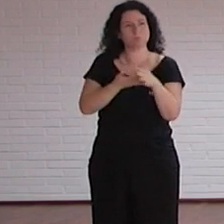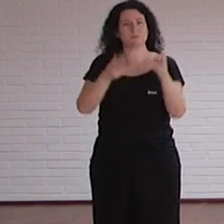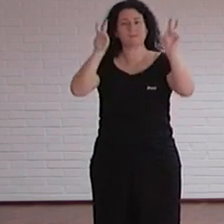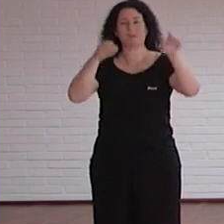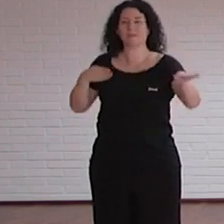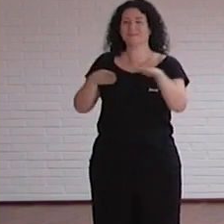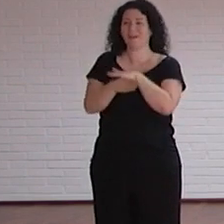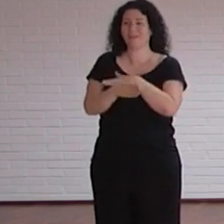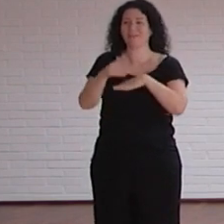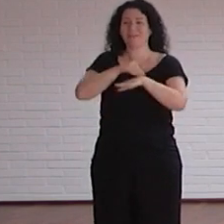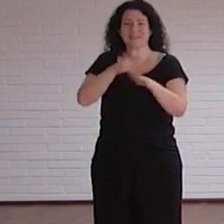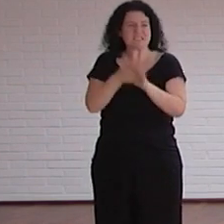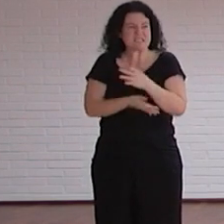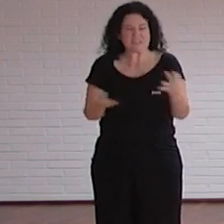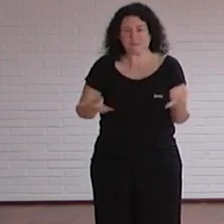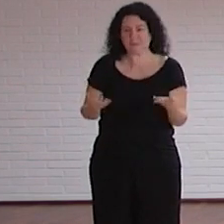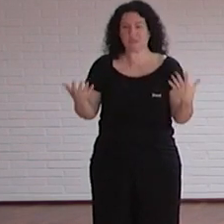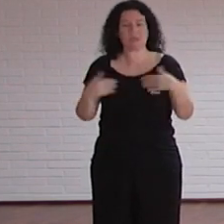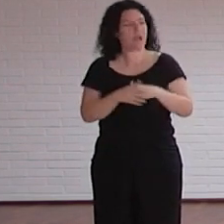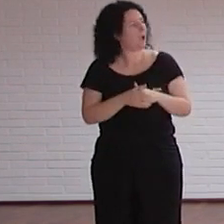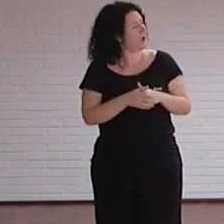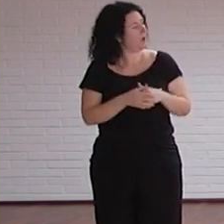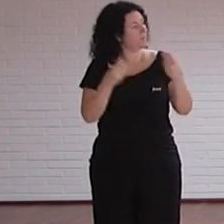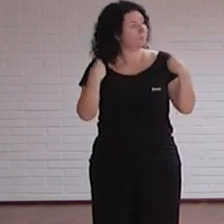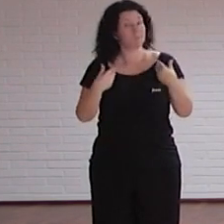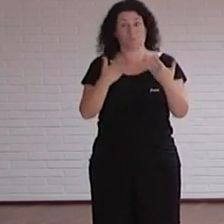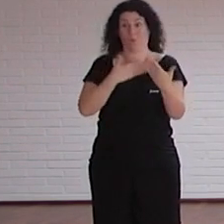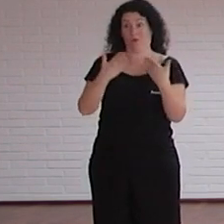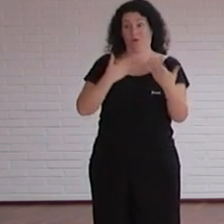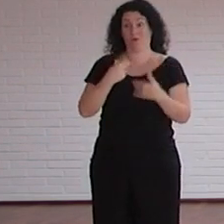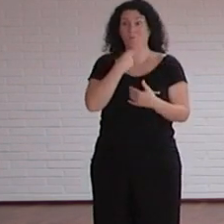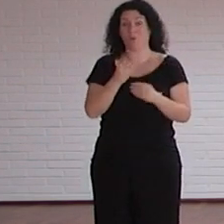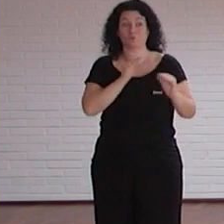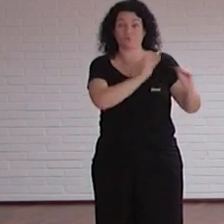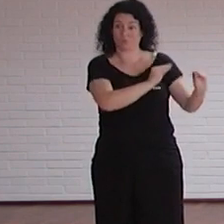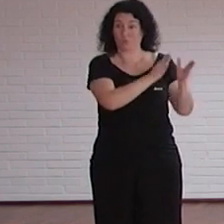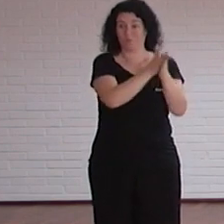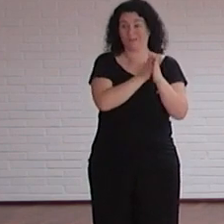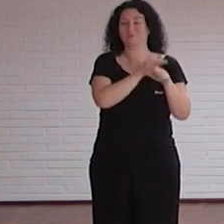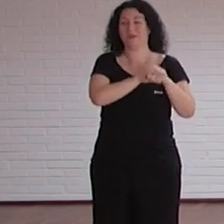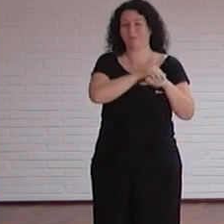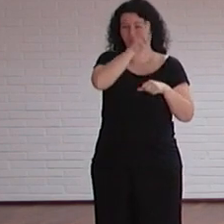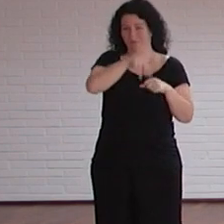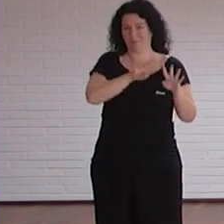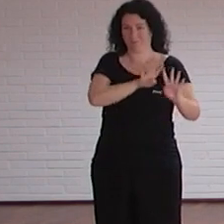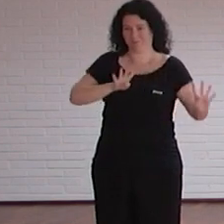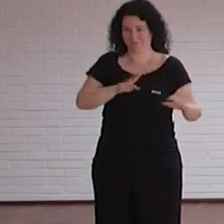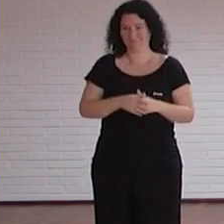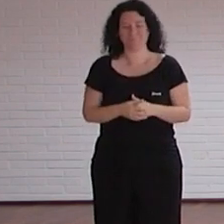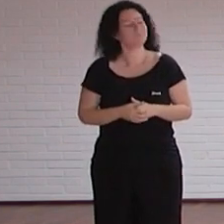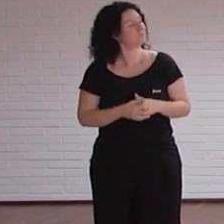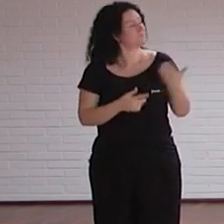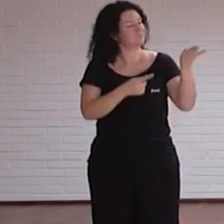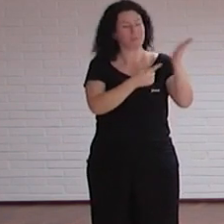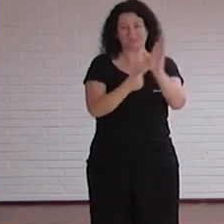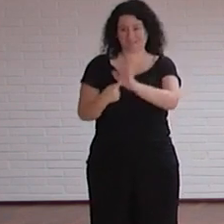accesibilidad digital de todos estos compañeros y amigos que nos acompañan en la mesa redonda os voy a